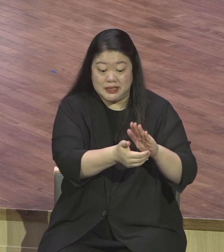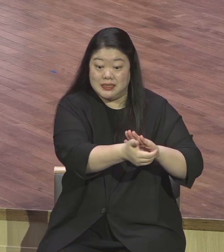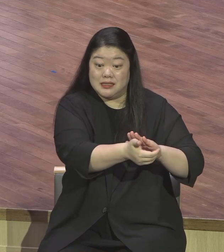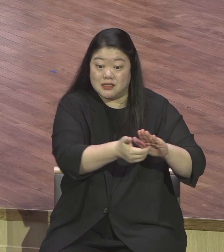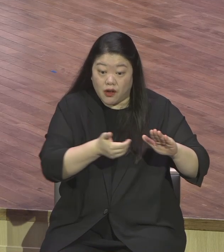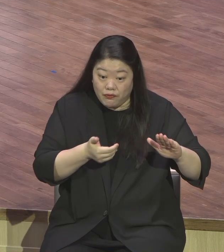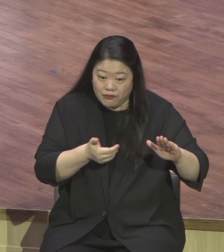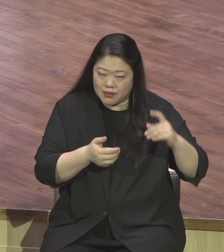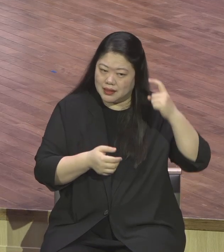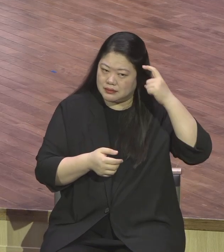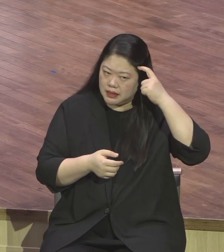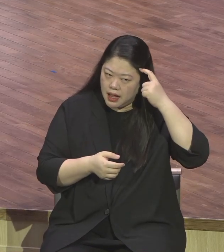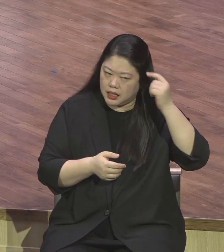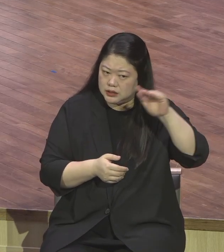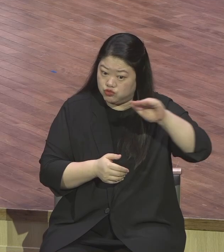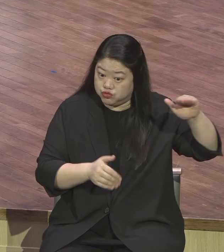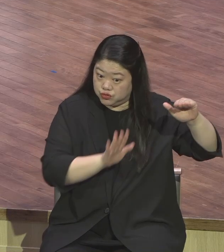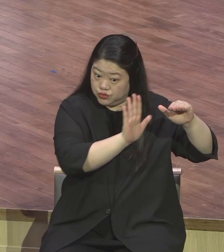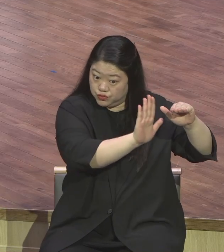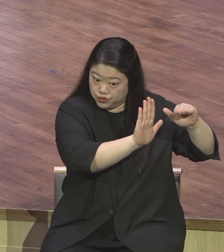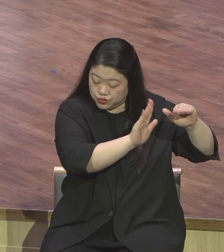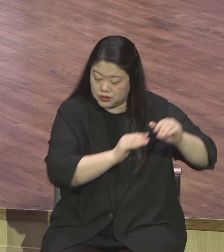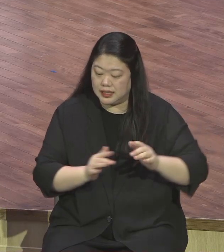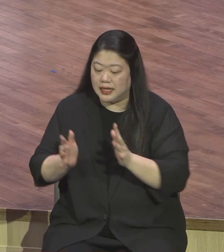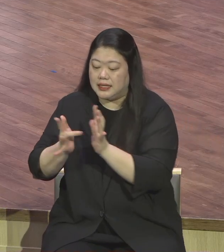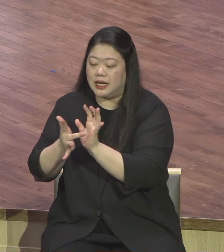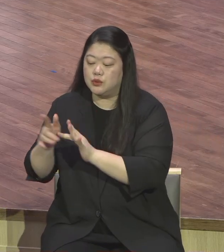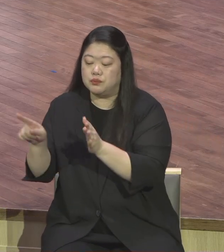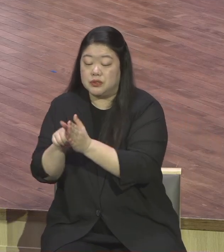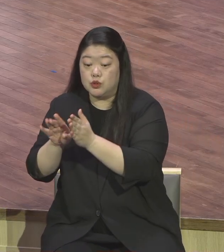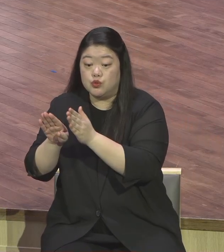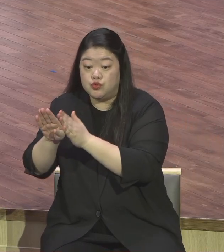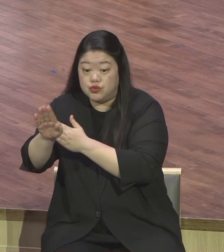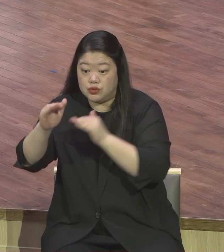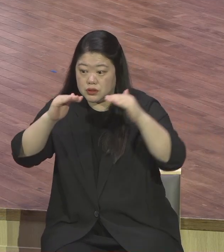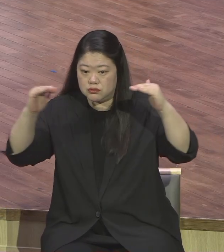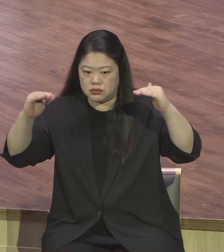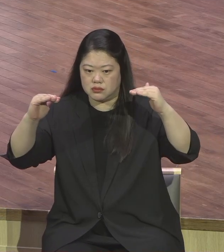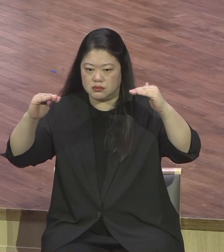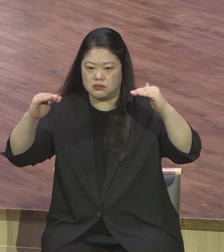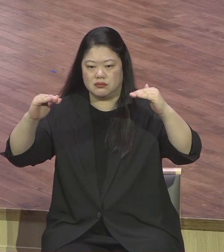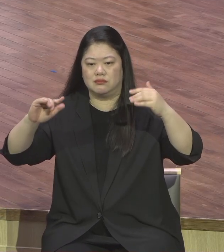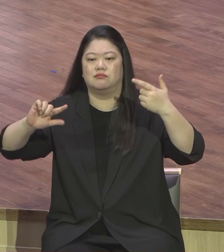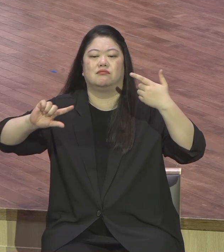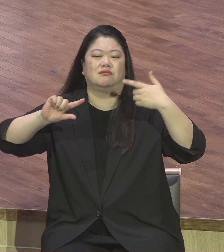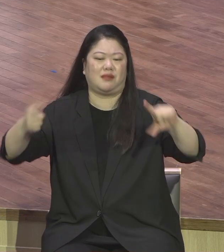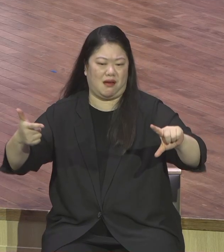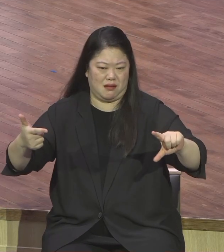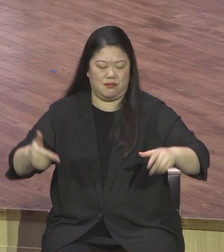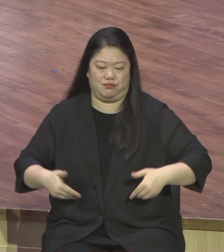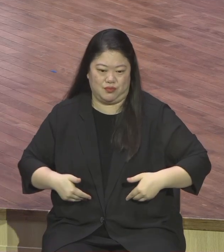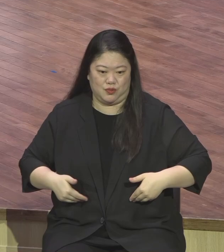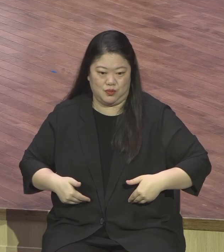기준이 다 이제 여기서 벗어났어요 이제는 그리스도 이 눈으로